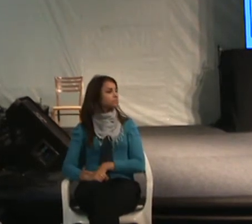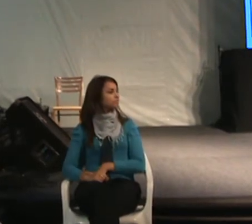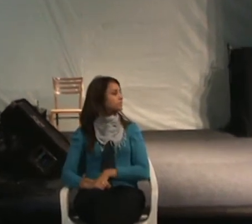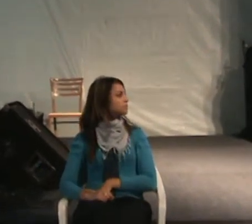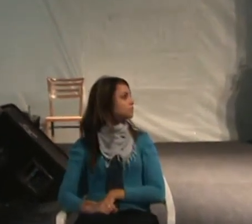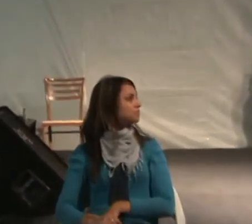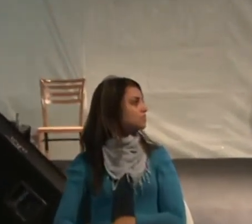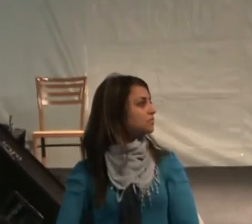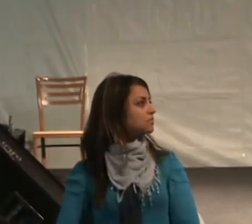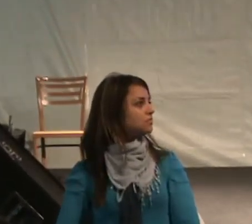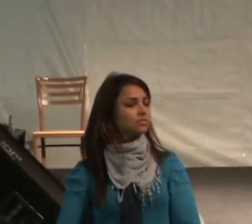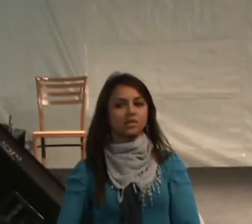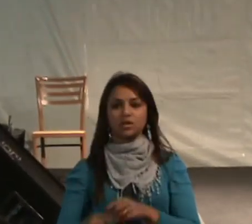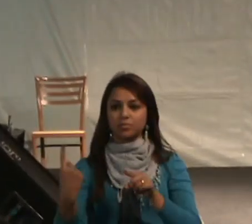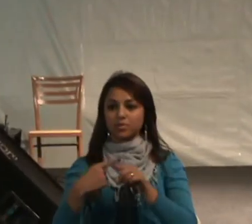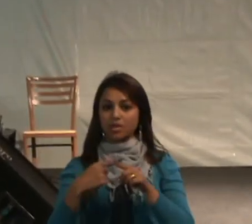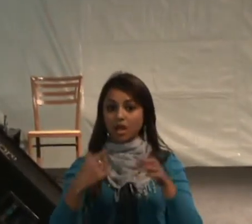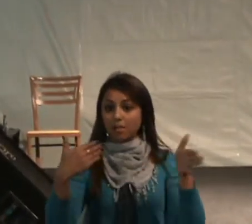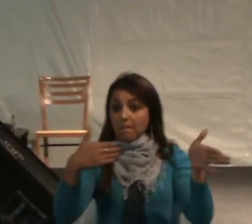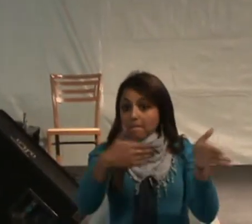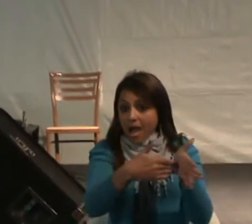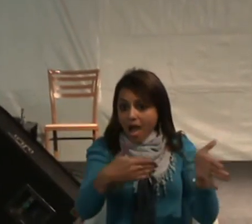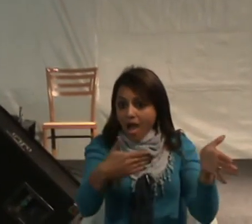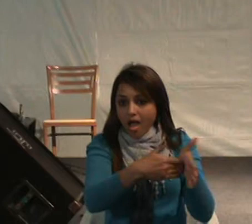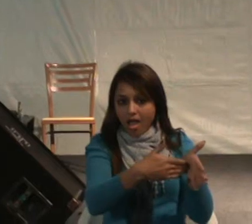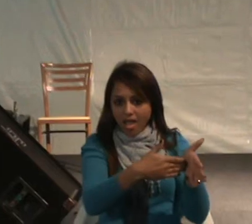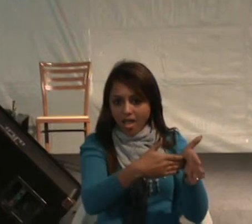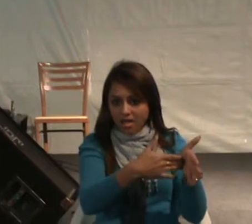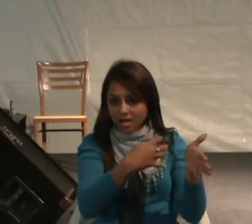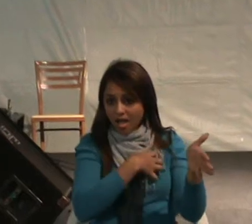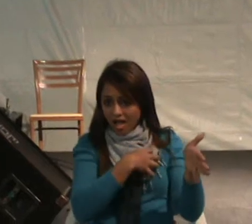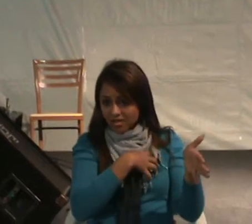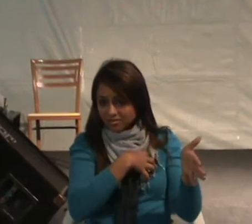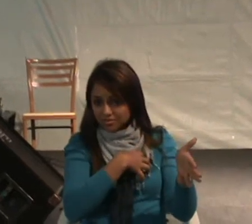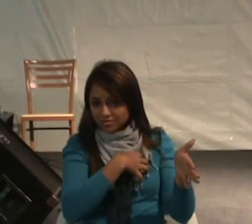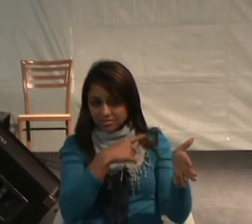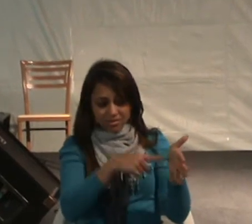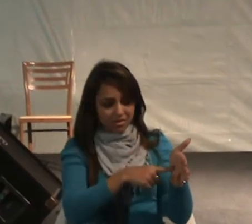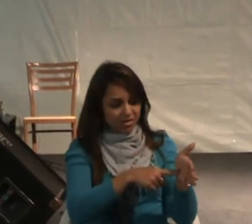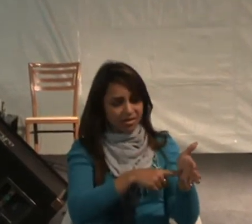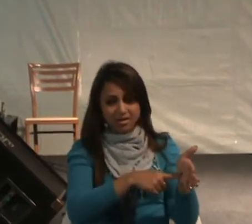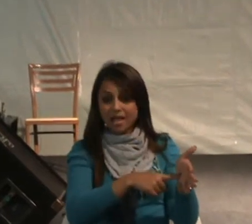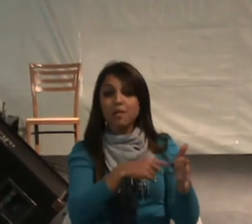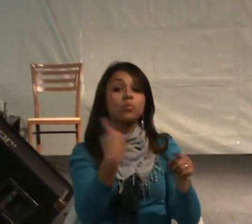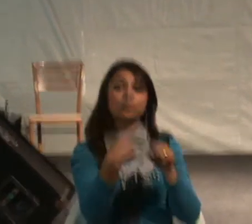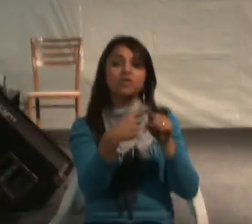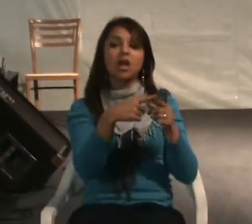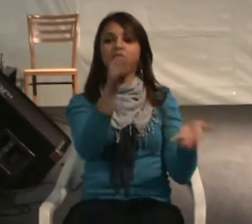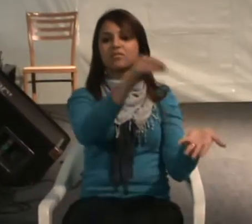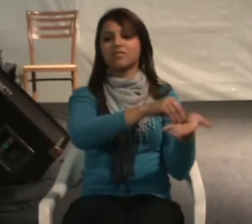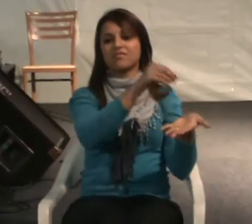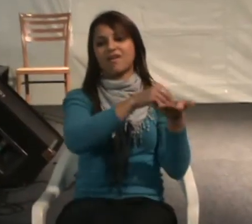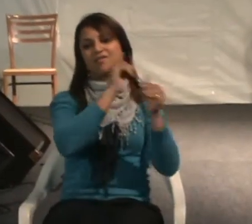Porque barreira atitudinal é oriunda de má informação. Mas pior